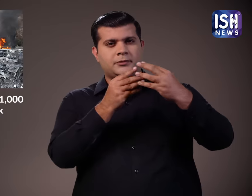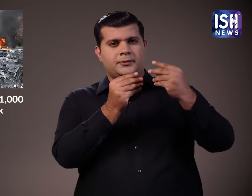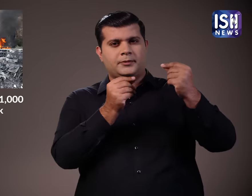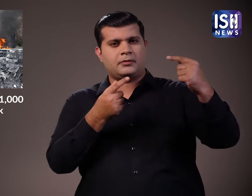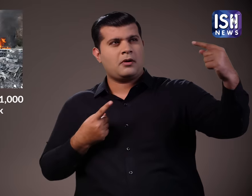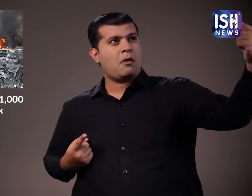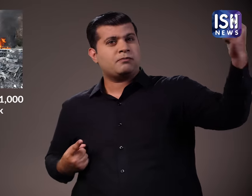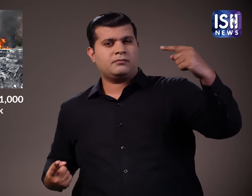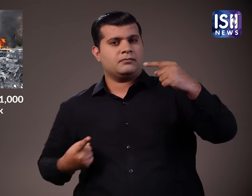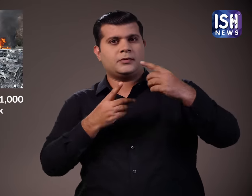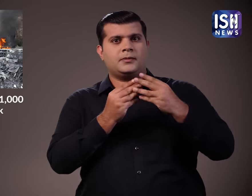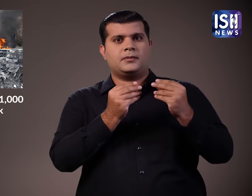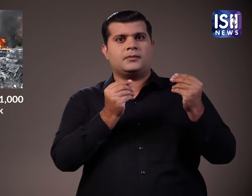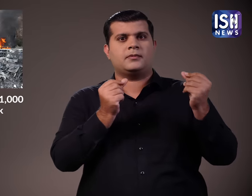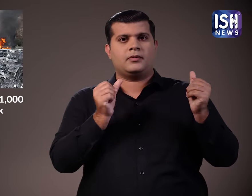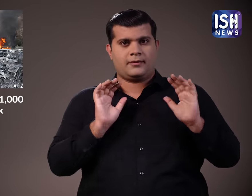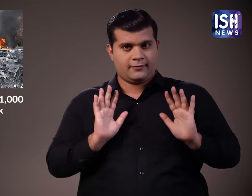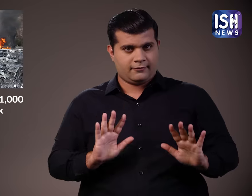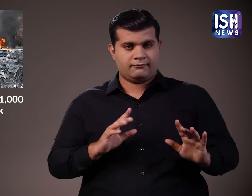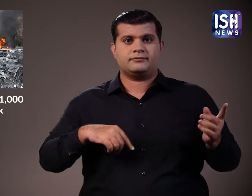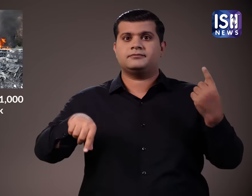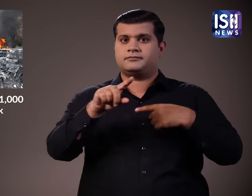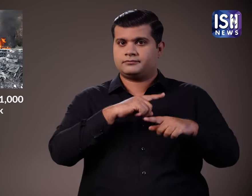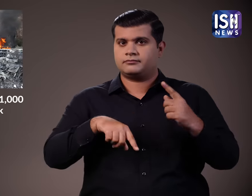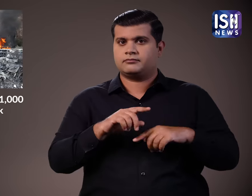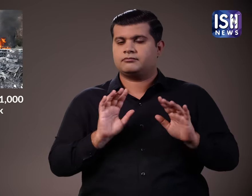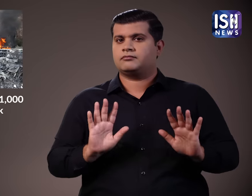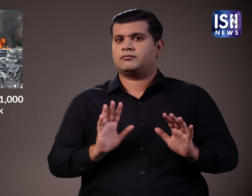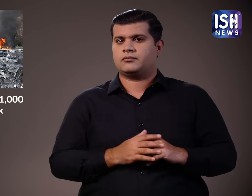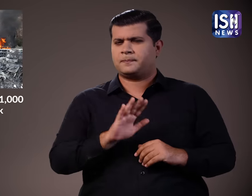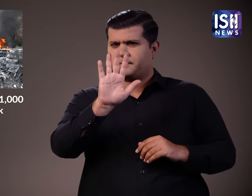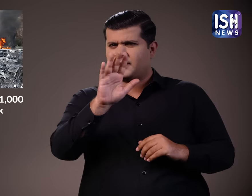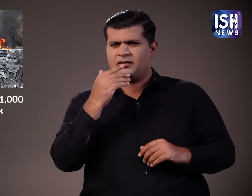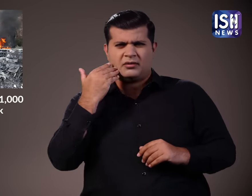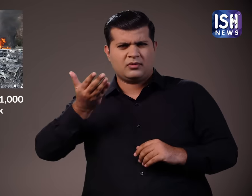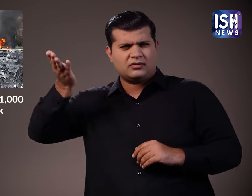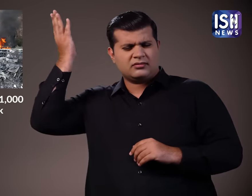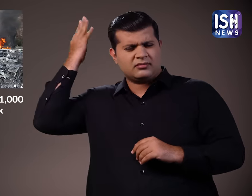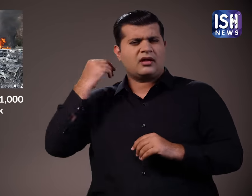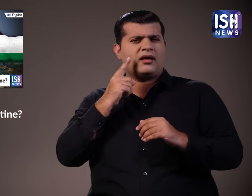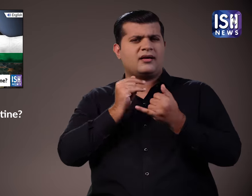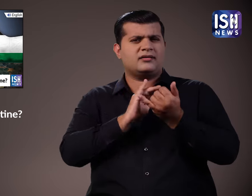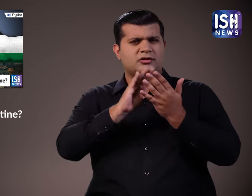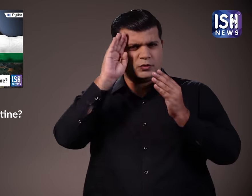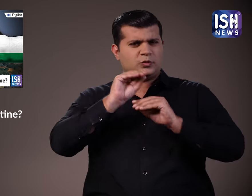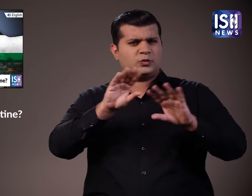दिया। ISH News ने पहले इसराइल और फिरिस्तीम की